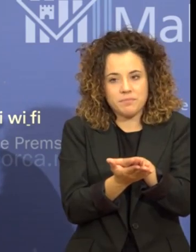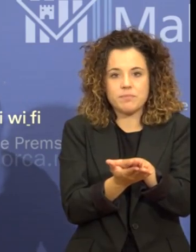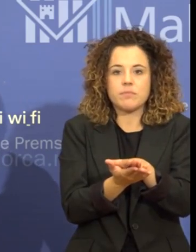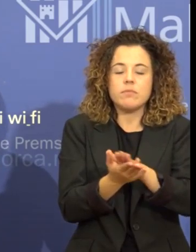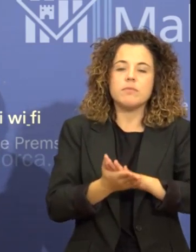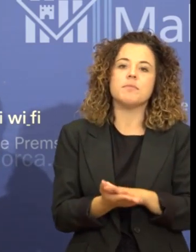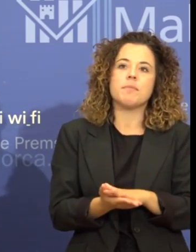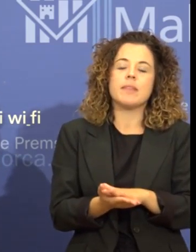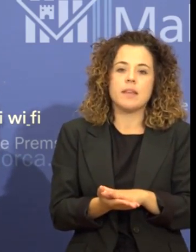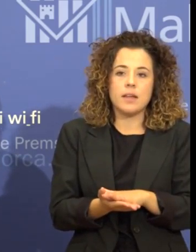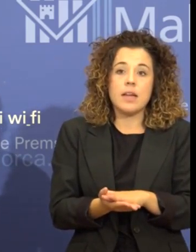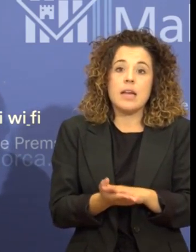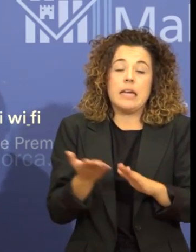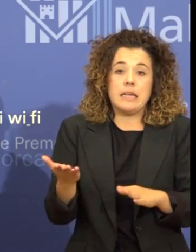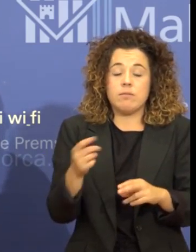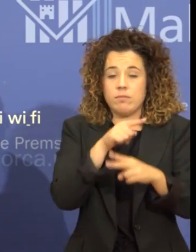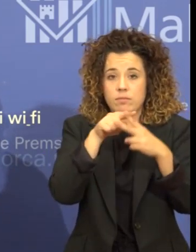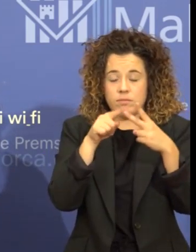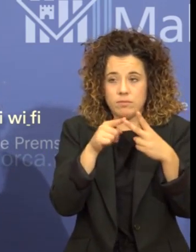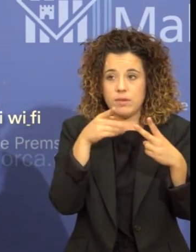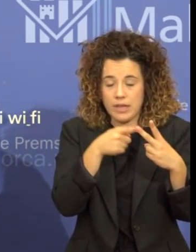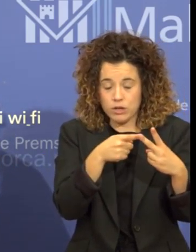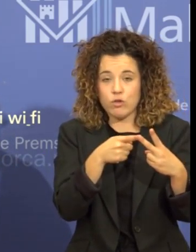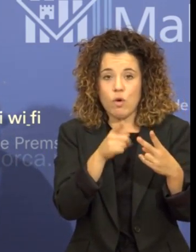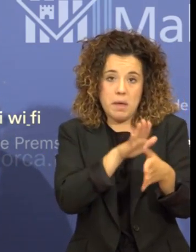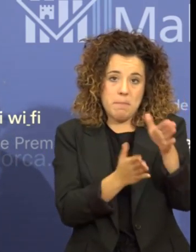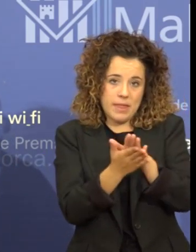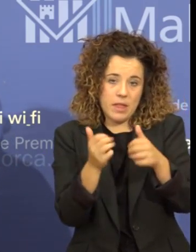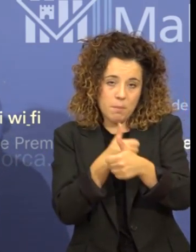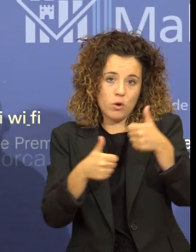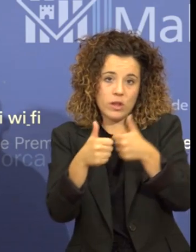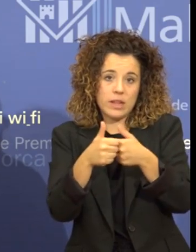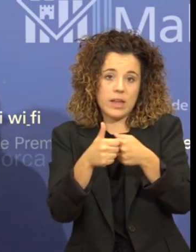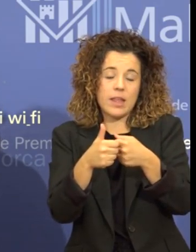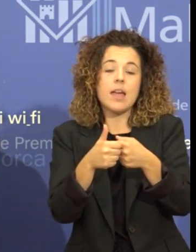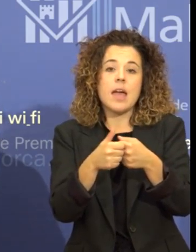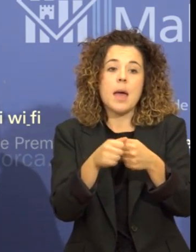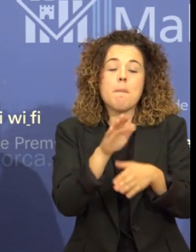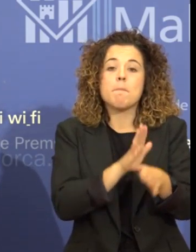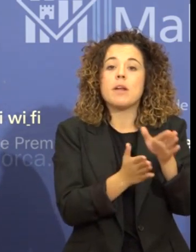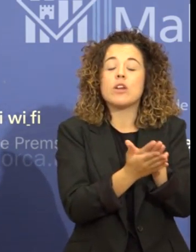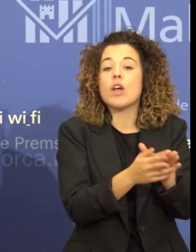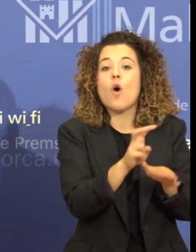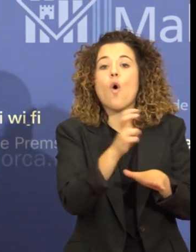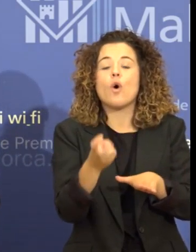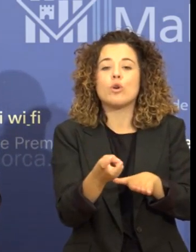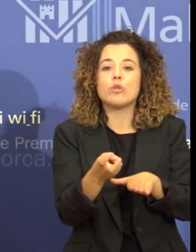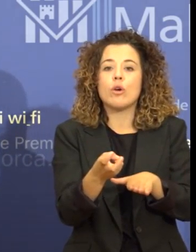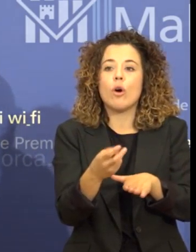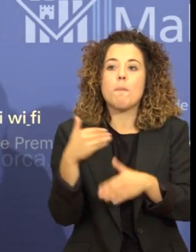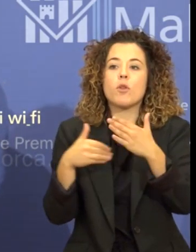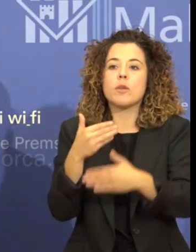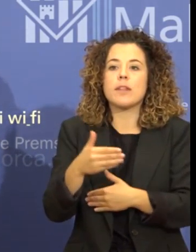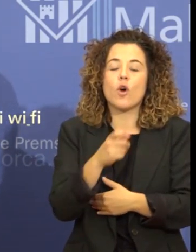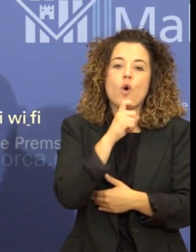Després d'aquests dos blocs d'expedients prioritaris la resta d'expedients s'atramiten d'acord